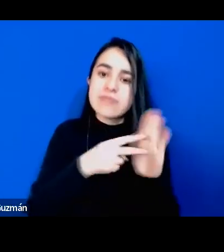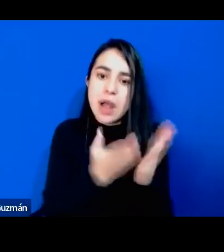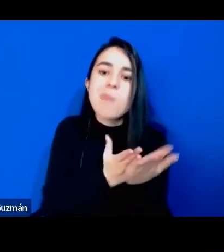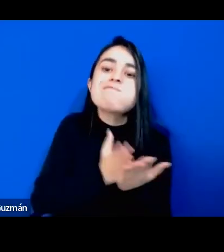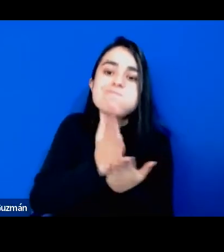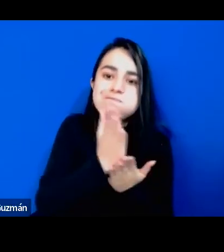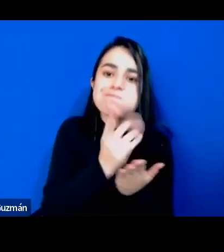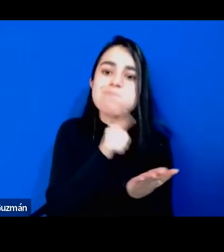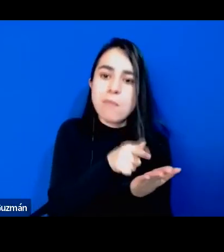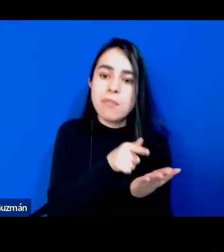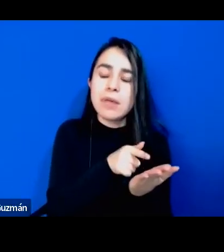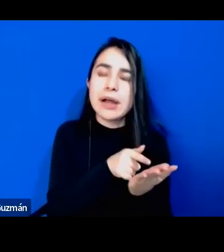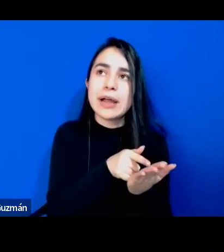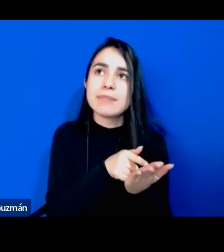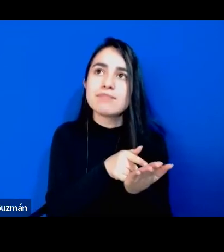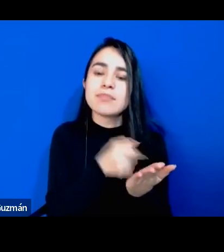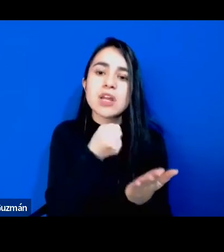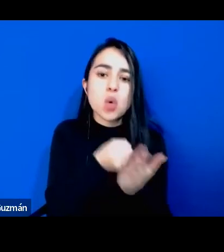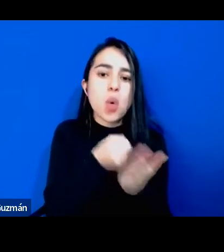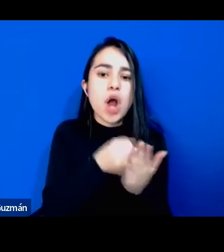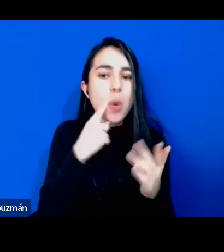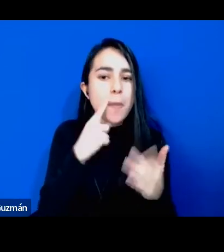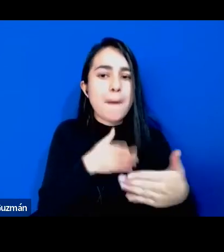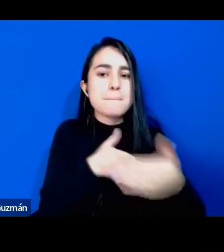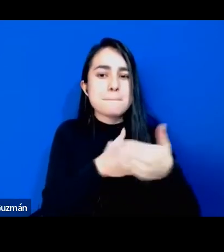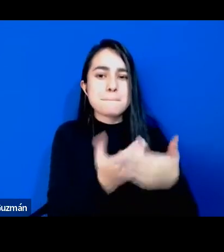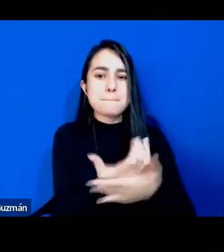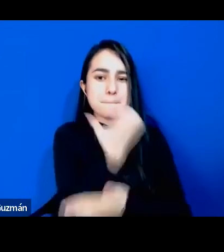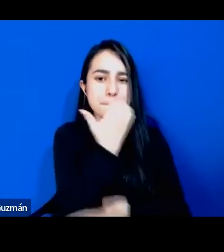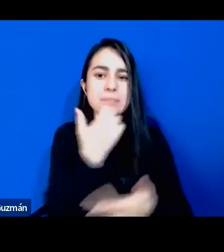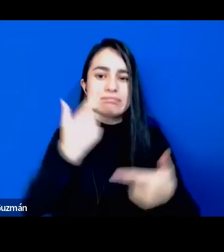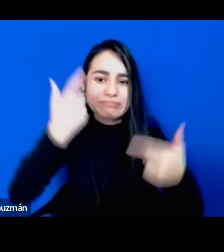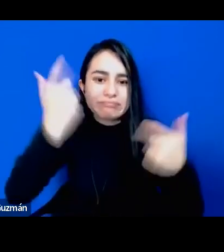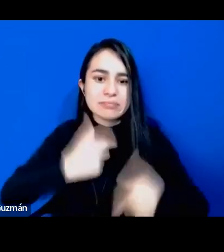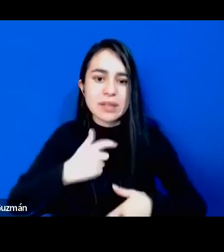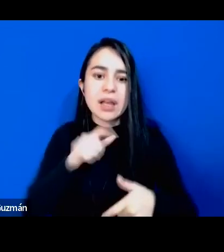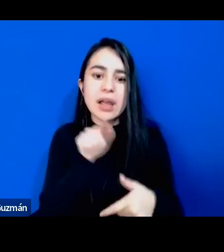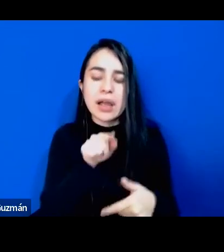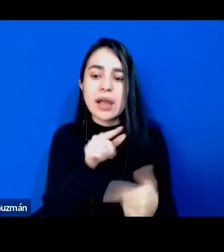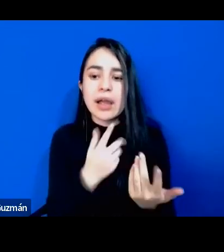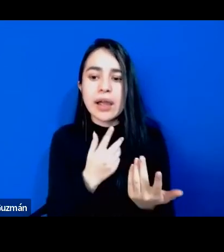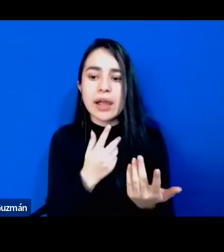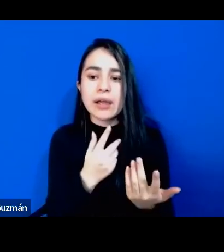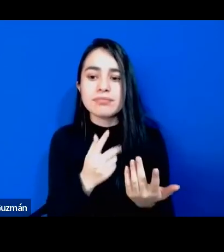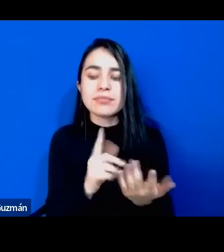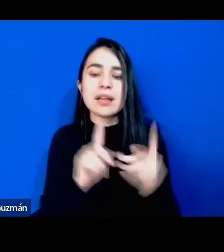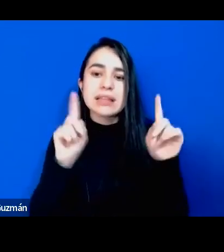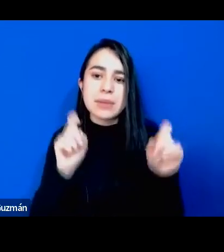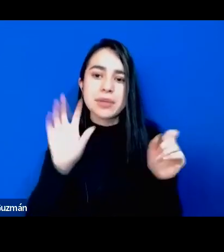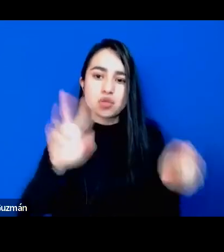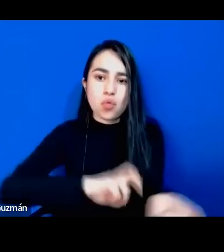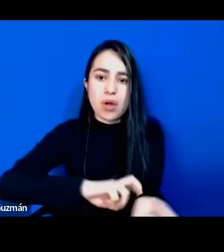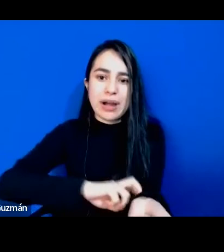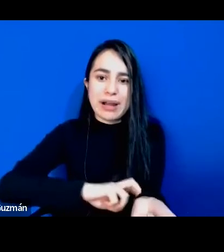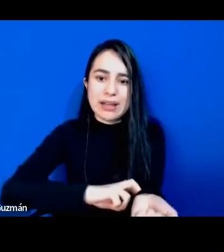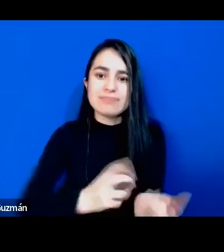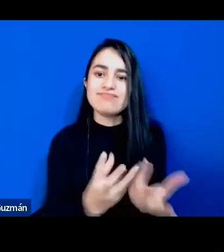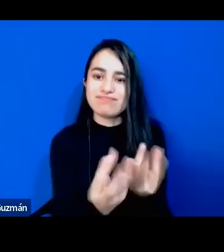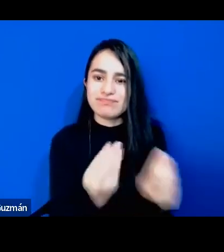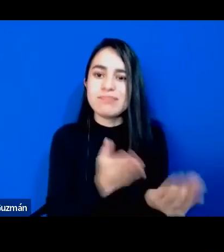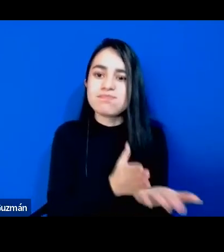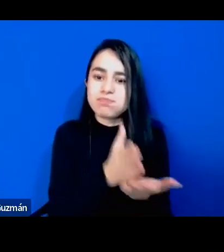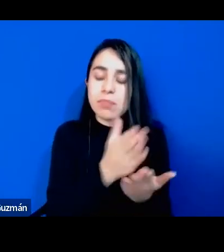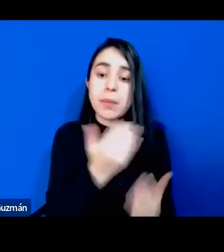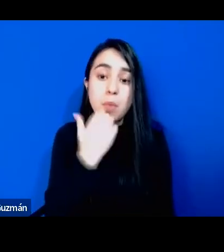como un obstáculo serio todo el racismo. Es decir, si los